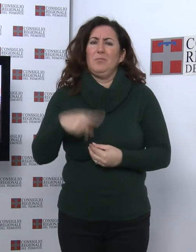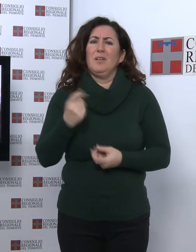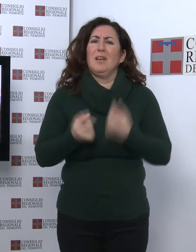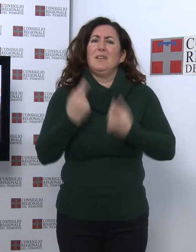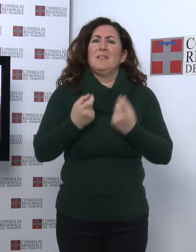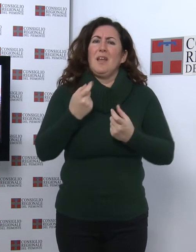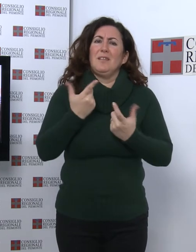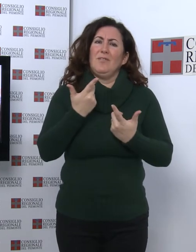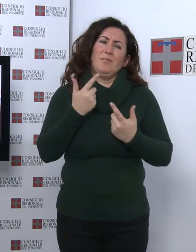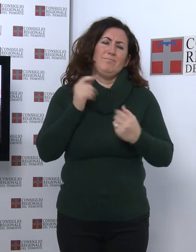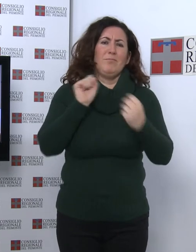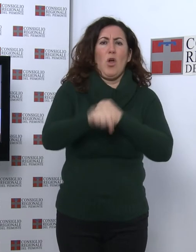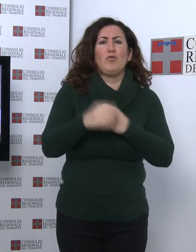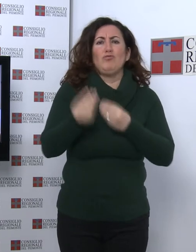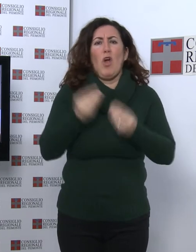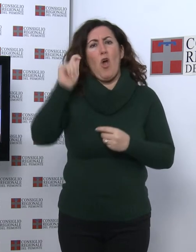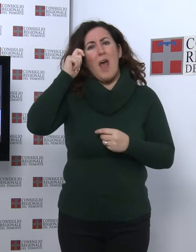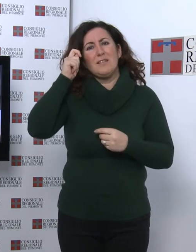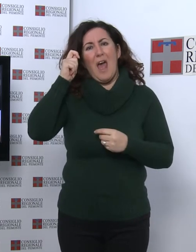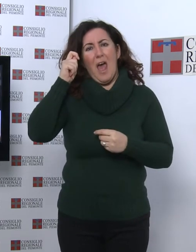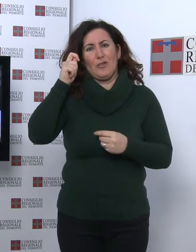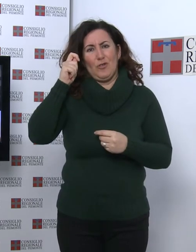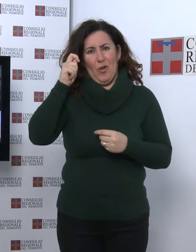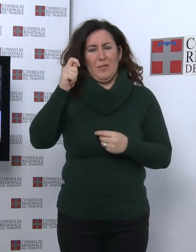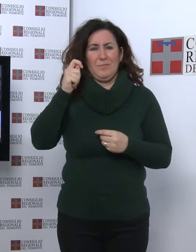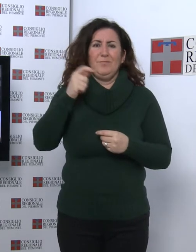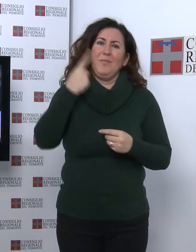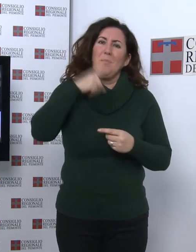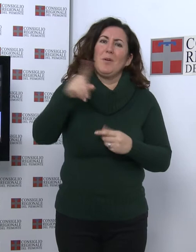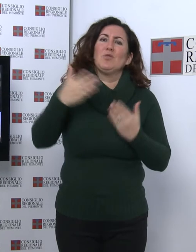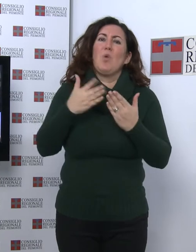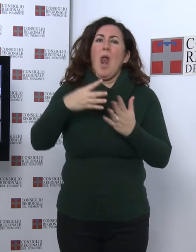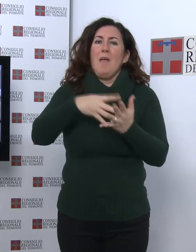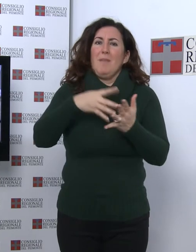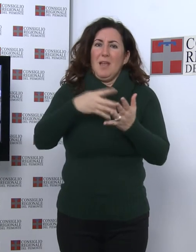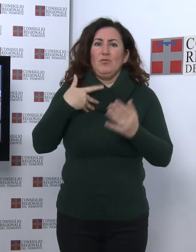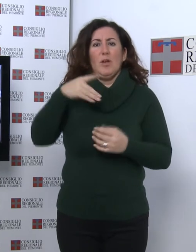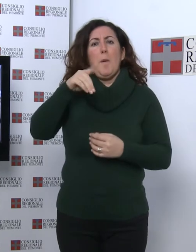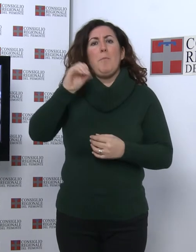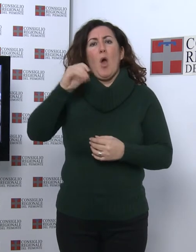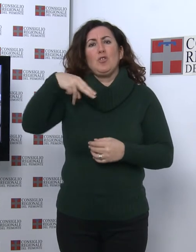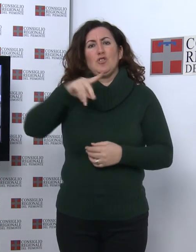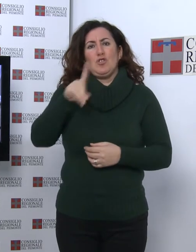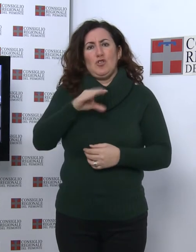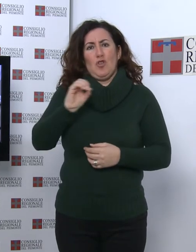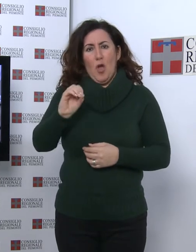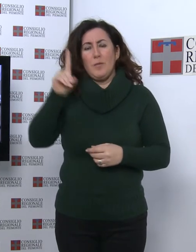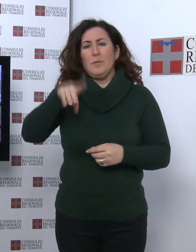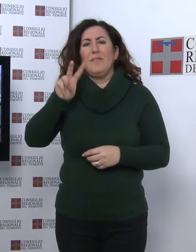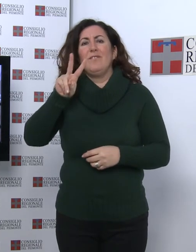medie Sono intervenuti Tullio Ponso, consigliere delegato all'osservatorio regionale sull'usura e Giada Versaci per Libera Piemonte